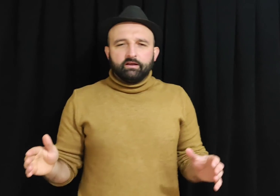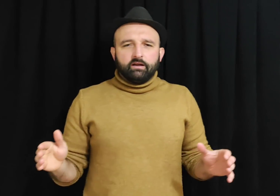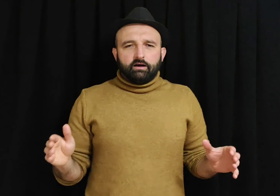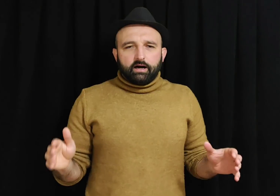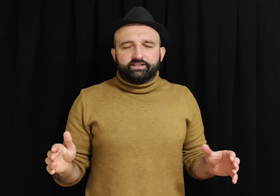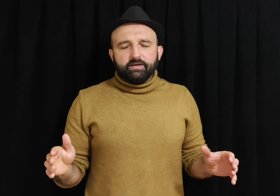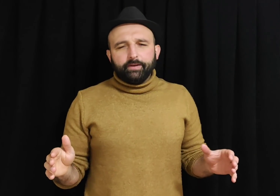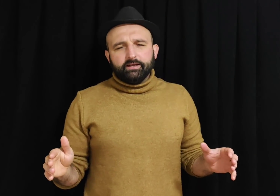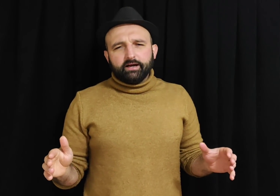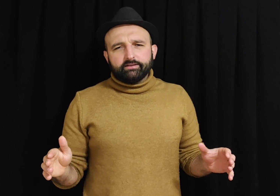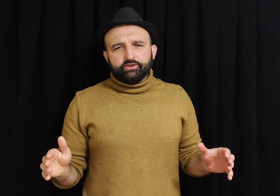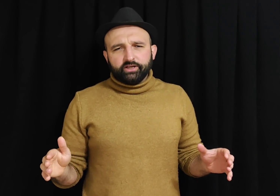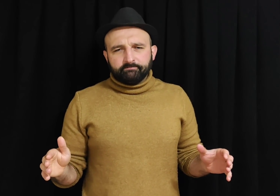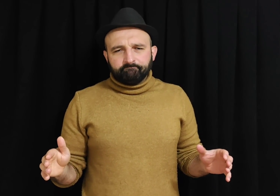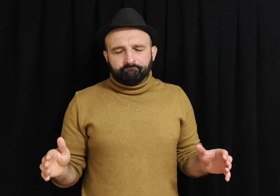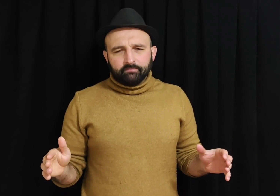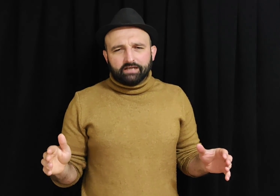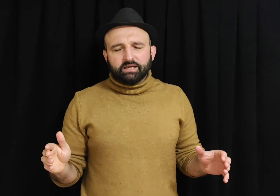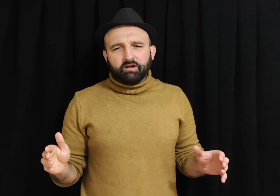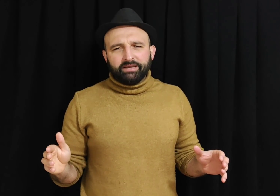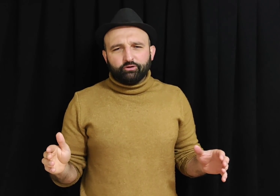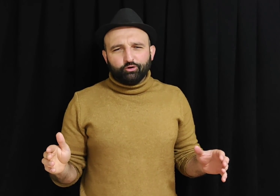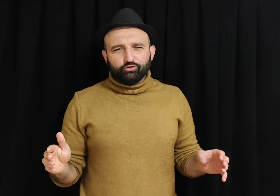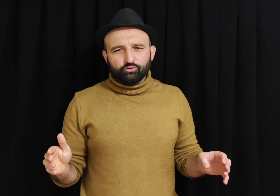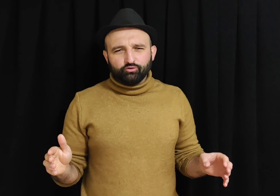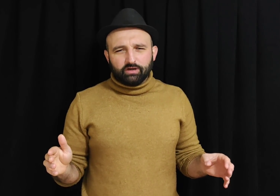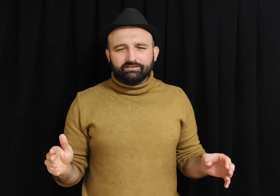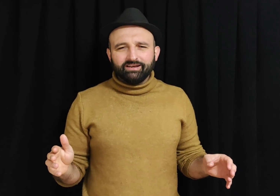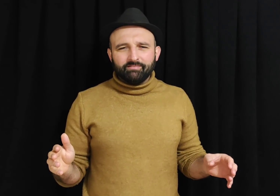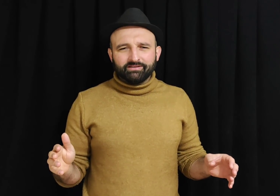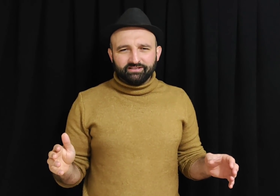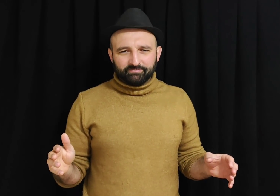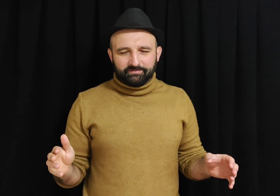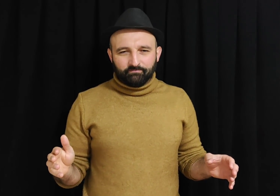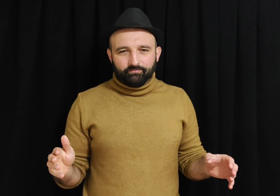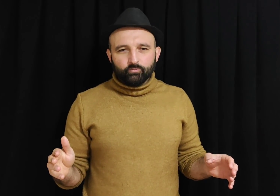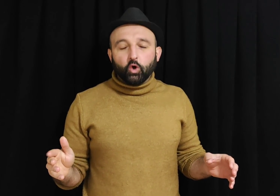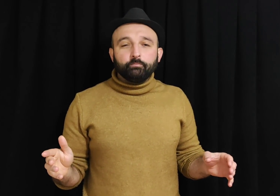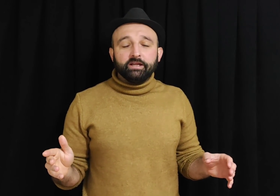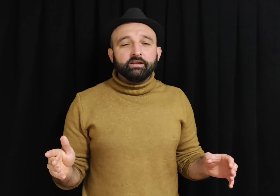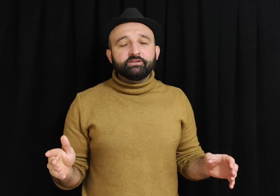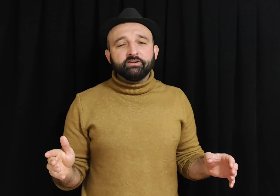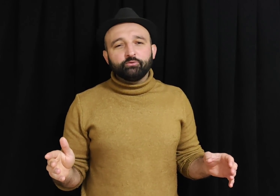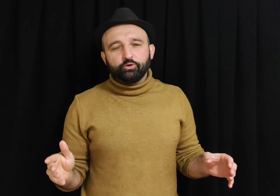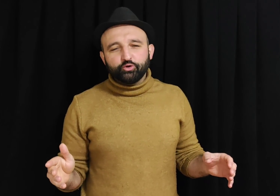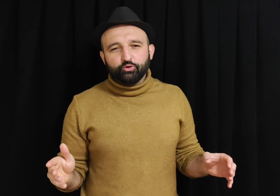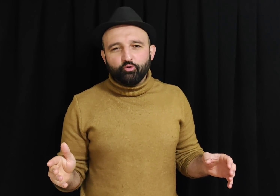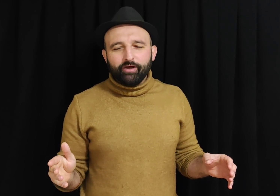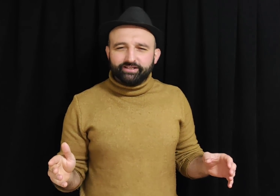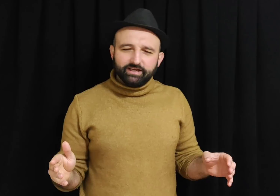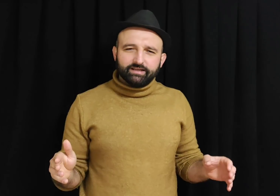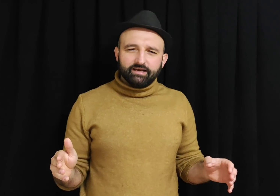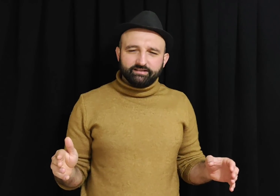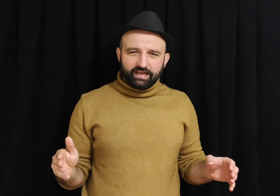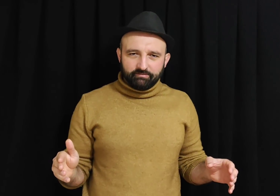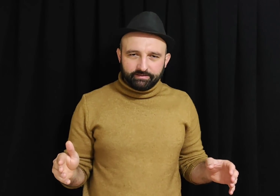AKP'li kardeşlerim atama bekliyorsunuz atanamadınız mı? Torpilinizin gücü kuvveti yeterli değil mi?